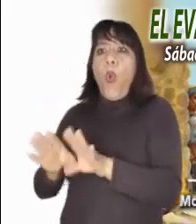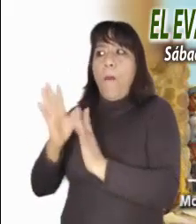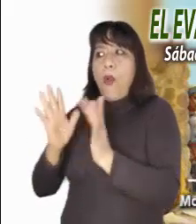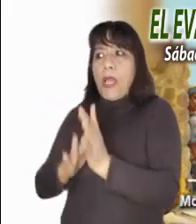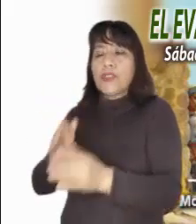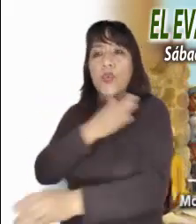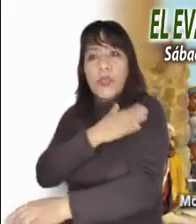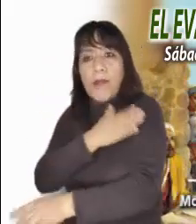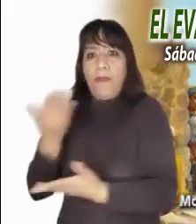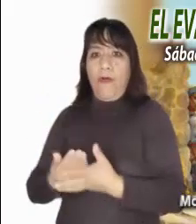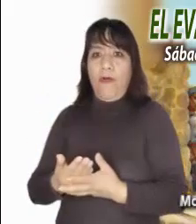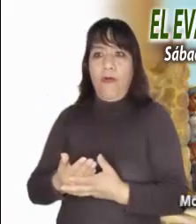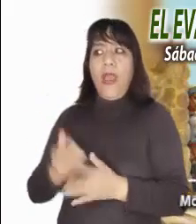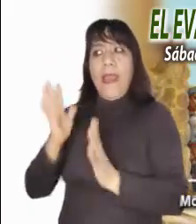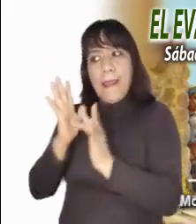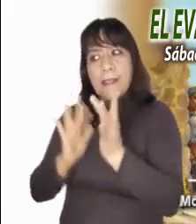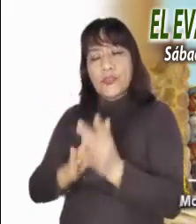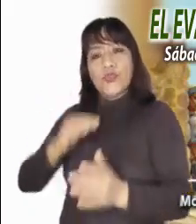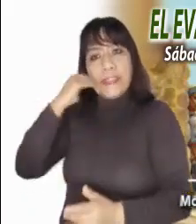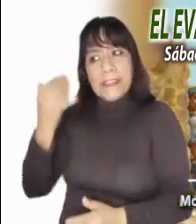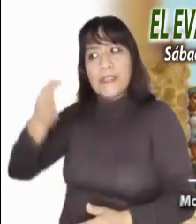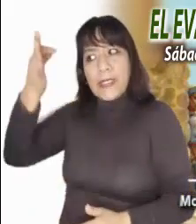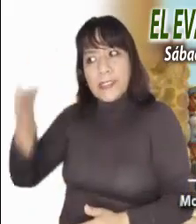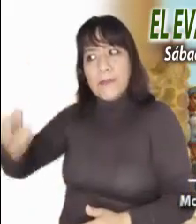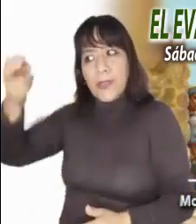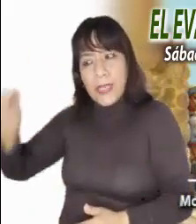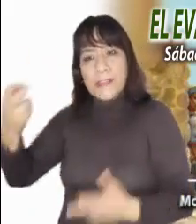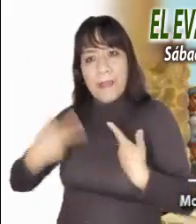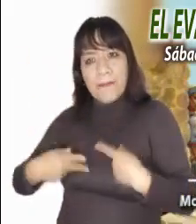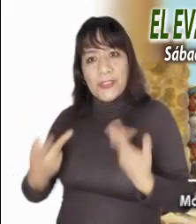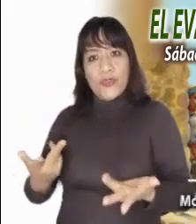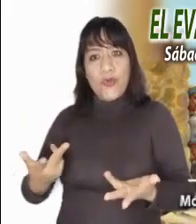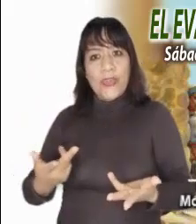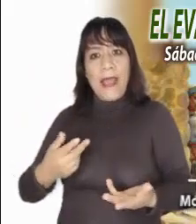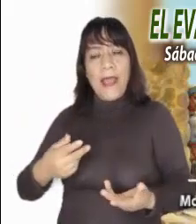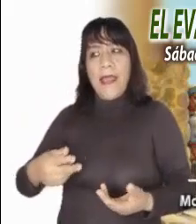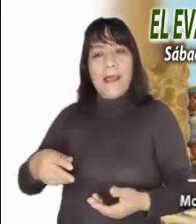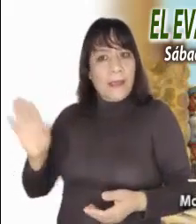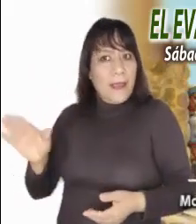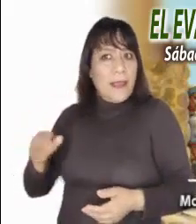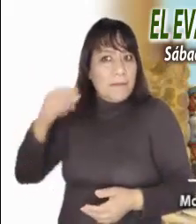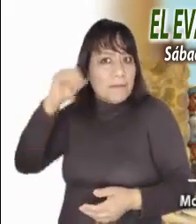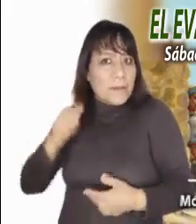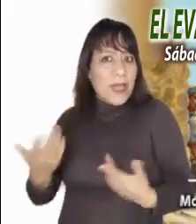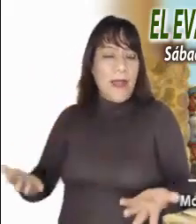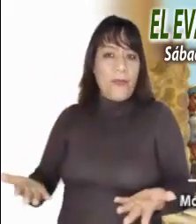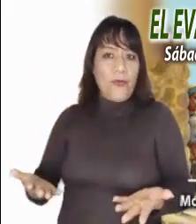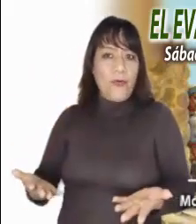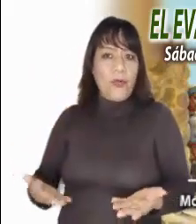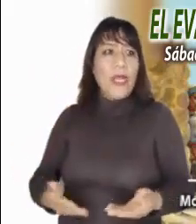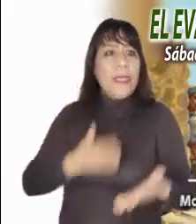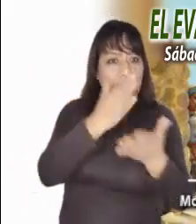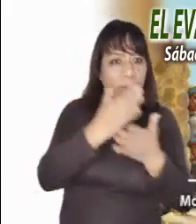cómo rompe todas las reglas y se sienta a la mesa con él. Y la respuesta que da a los que lo critican